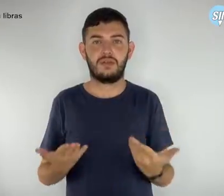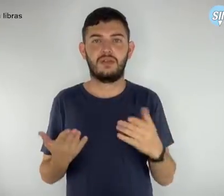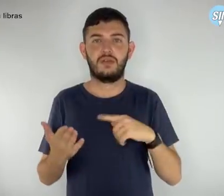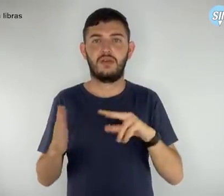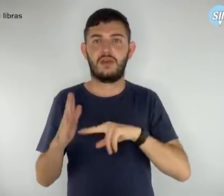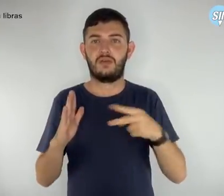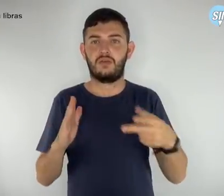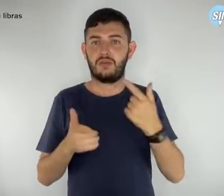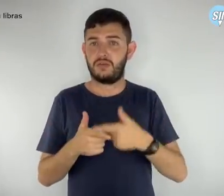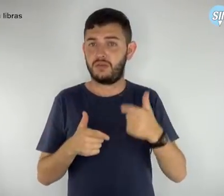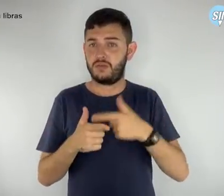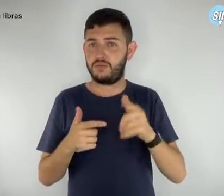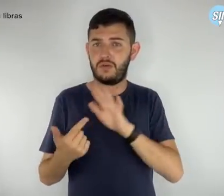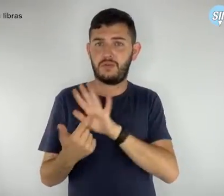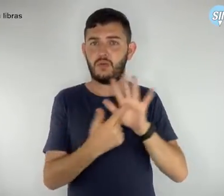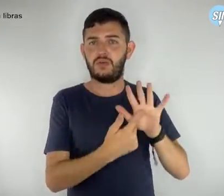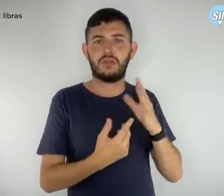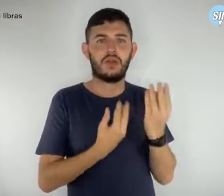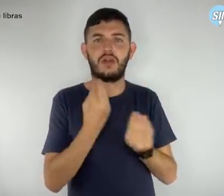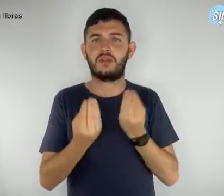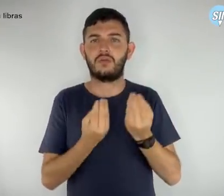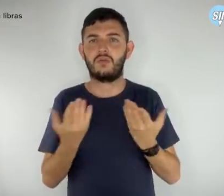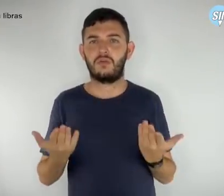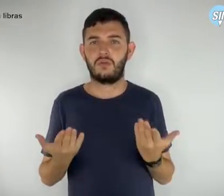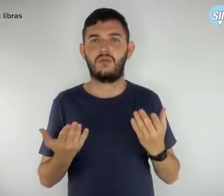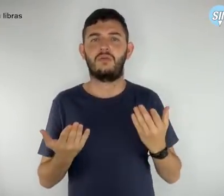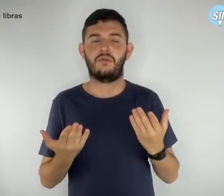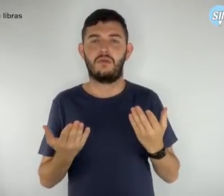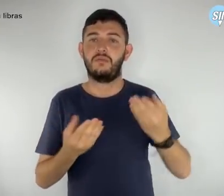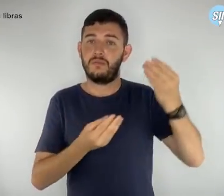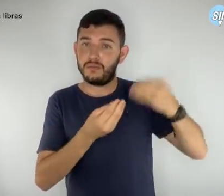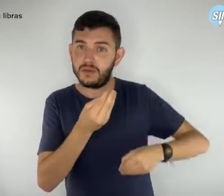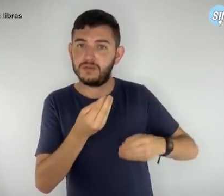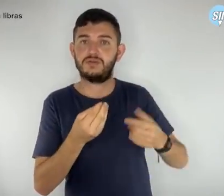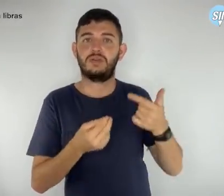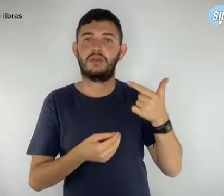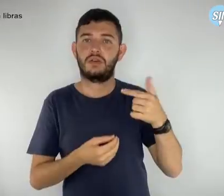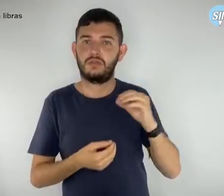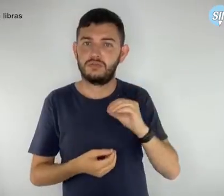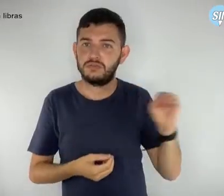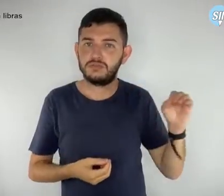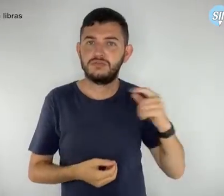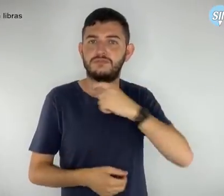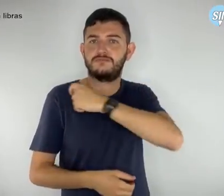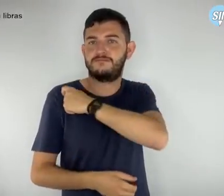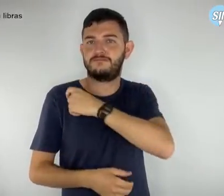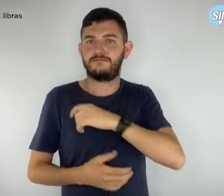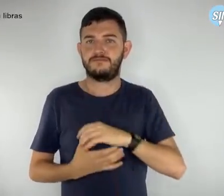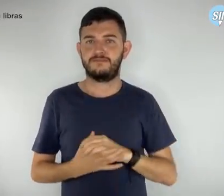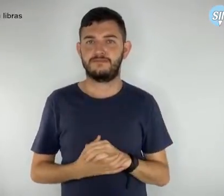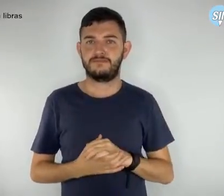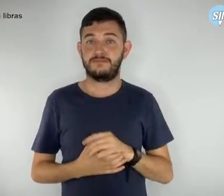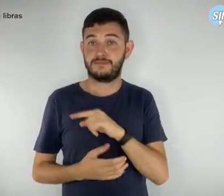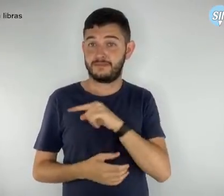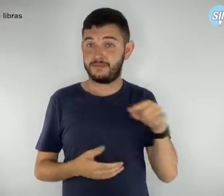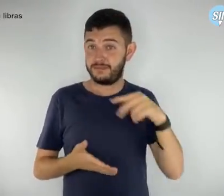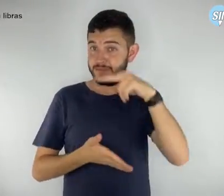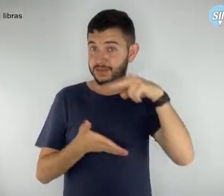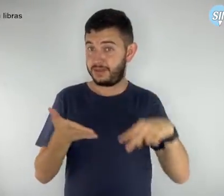reflexo desse problema recai sobre, em média, 200 estudantes. Leia